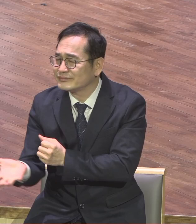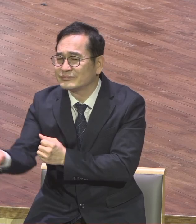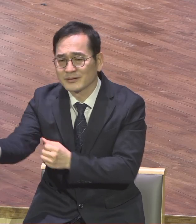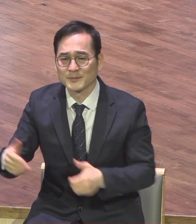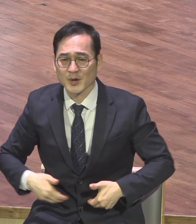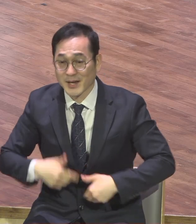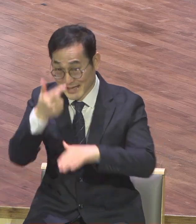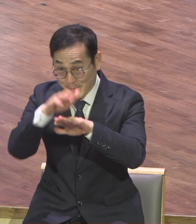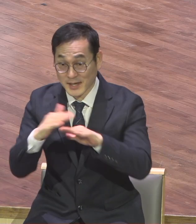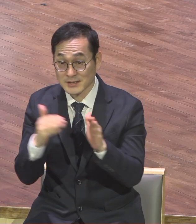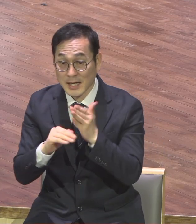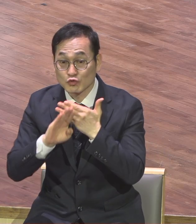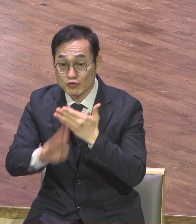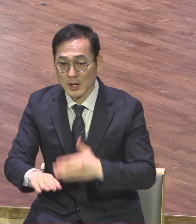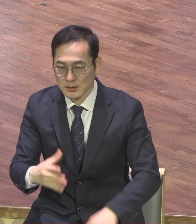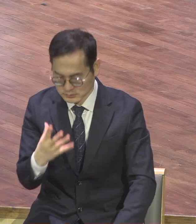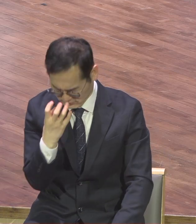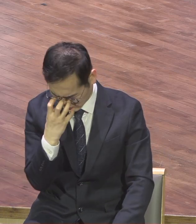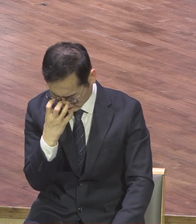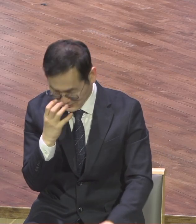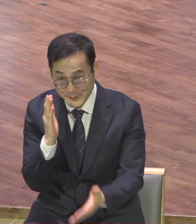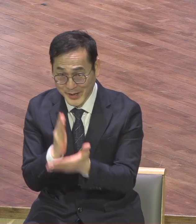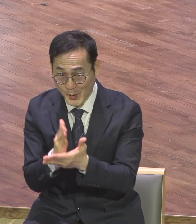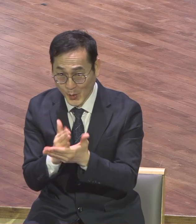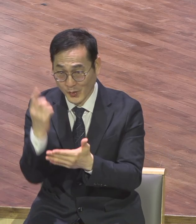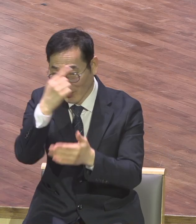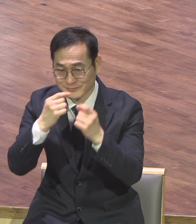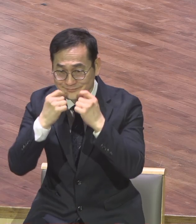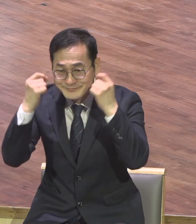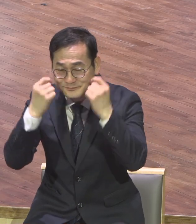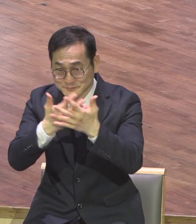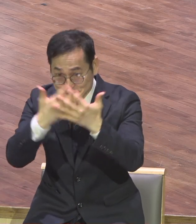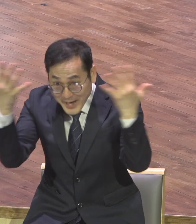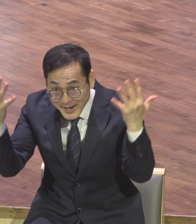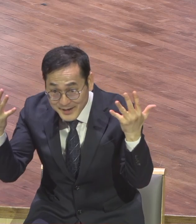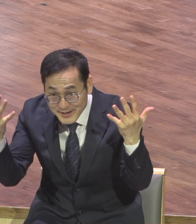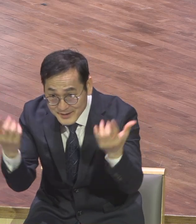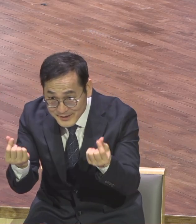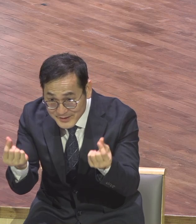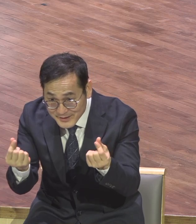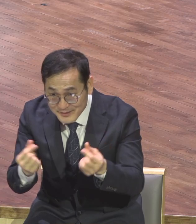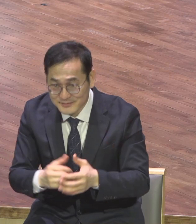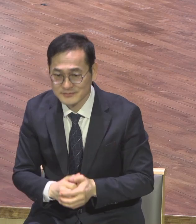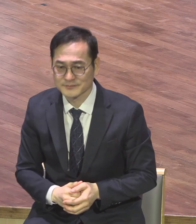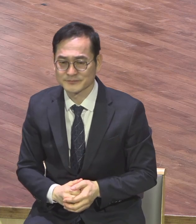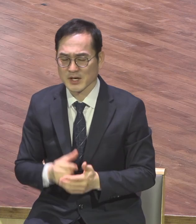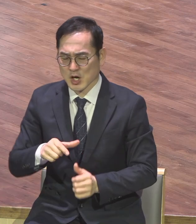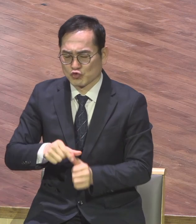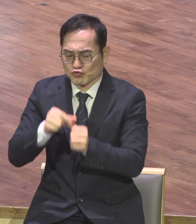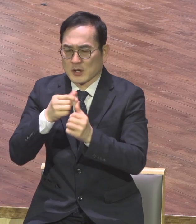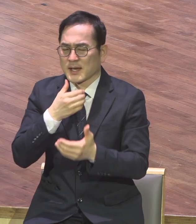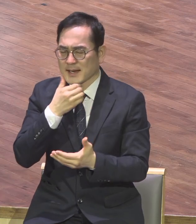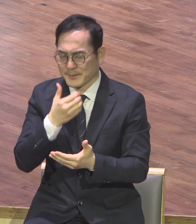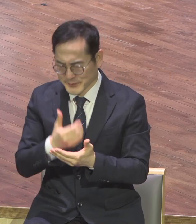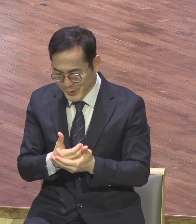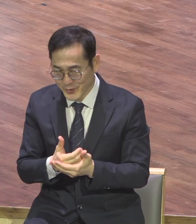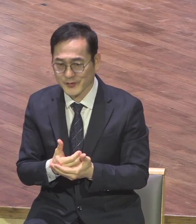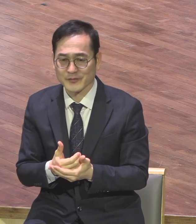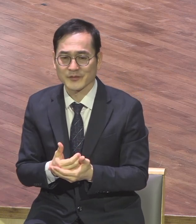마치고 나가는 모습이 다 그런 줄로 믿습니다 구원받은 감격 매주일 강단에서 그렇게